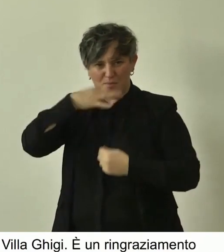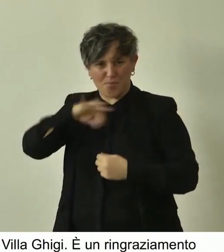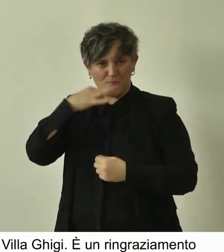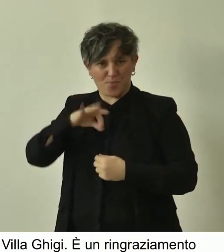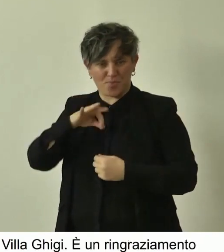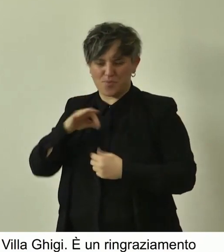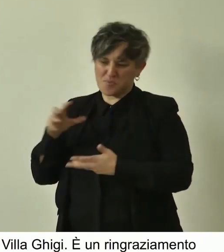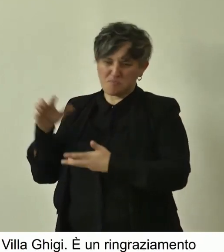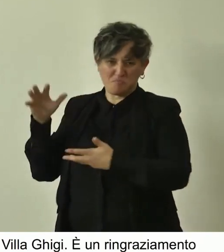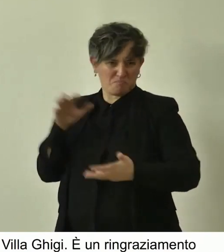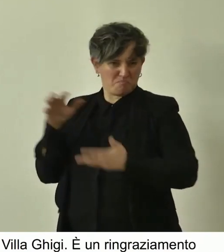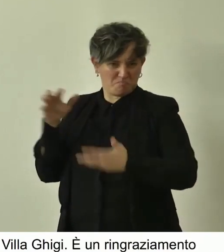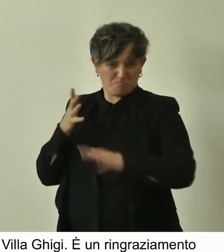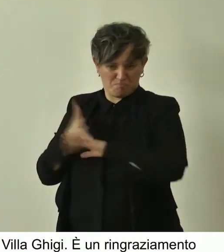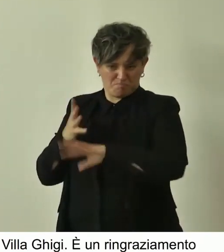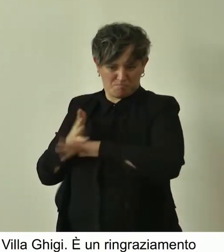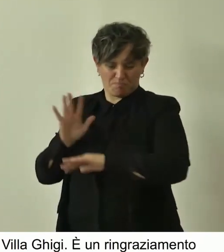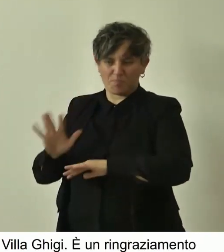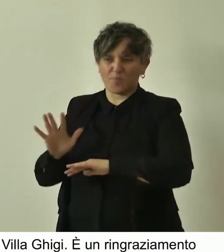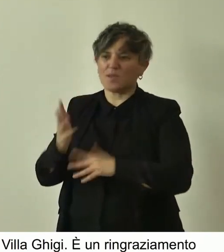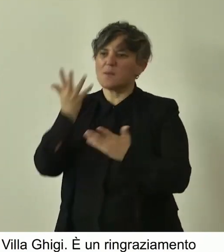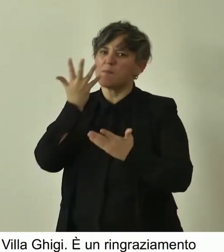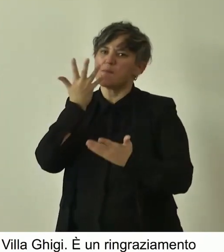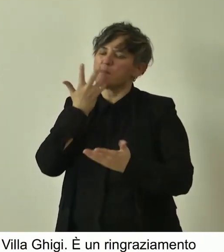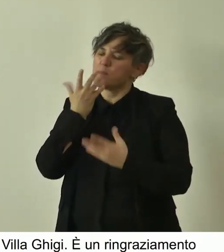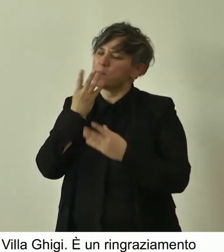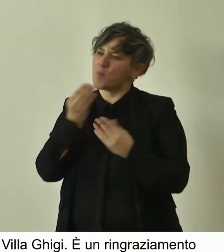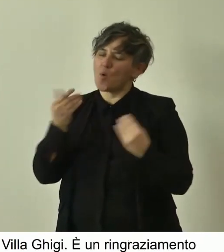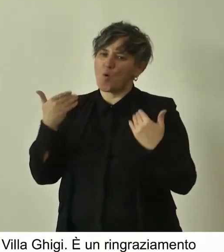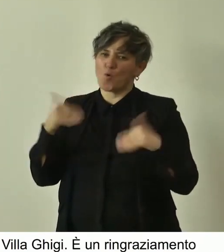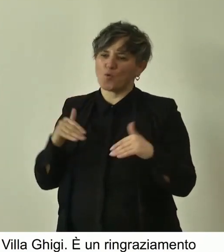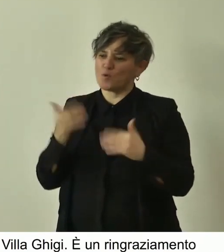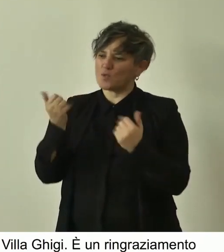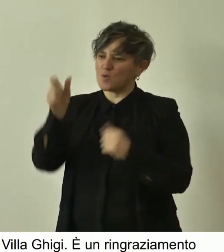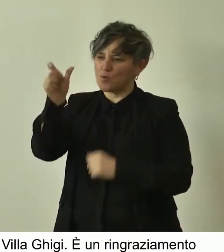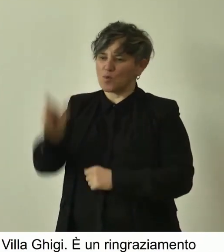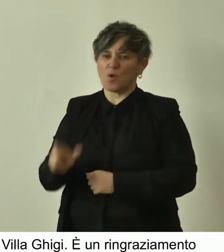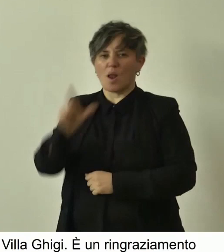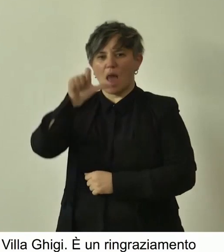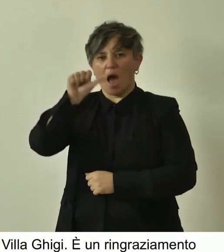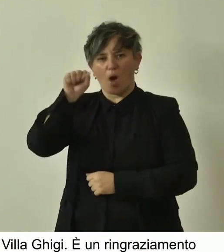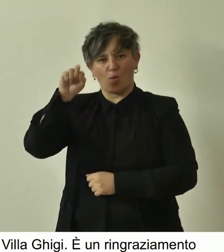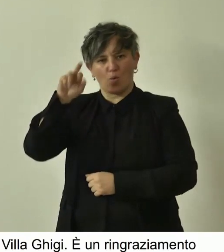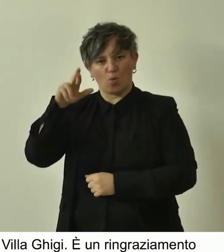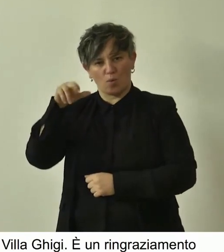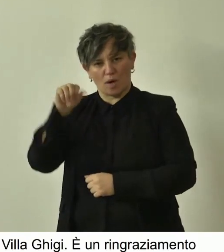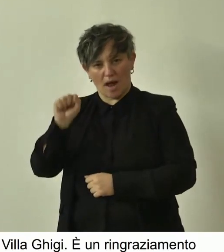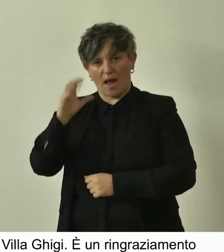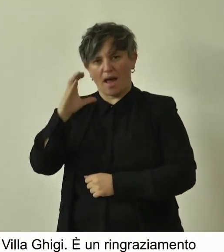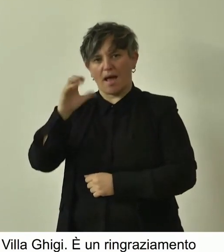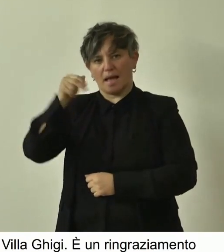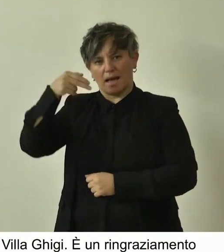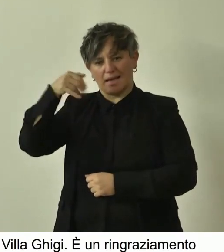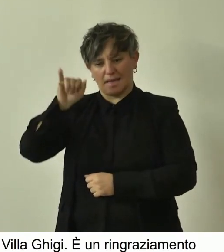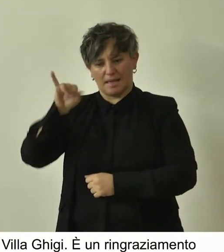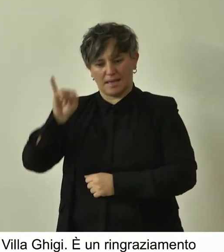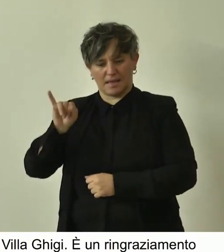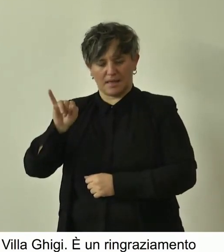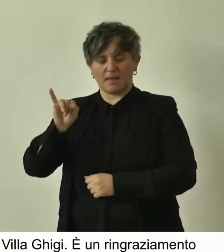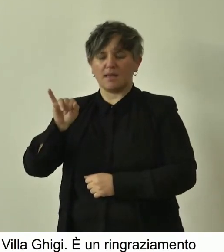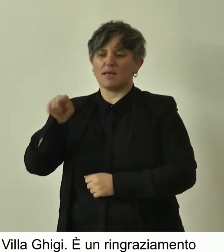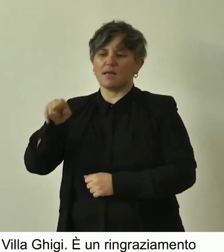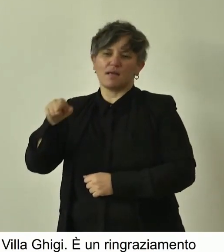il loro contributo. E quindi con molto piacere saluto Laura Canini, del Ministero delle Politiche